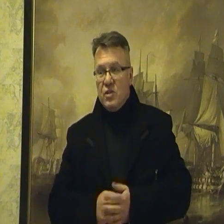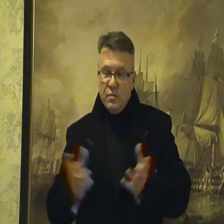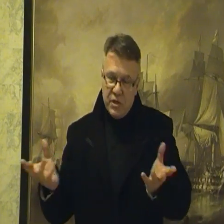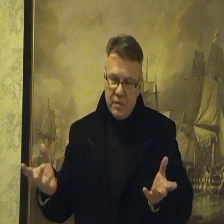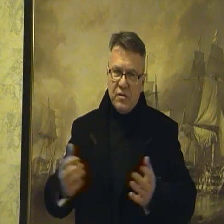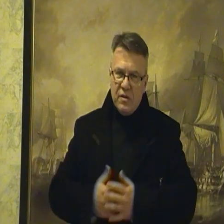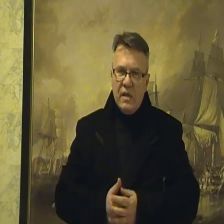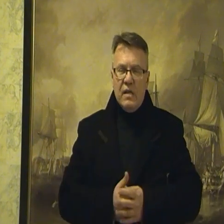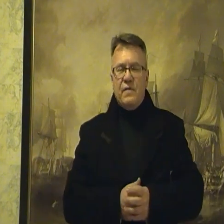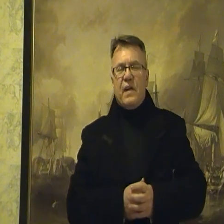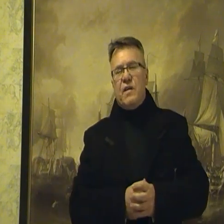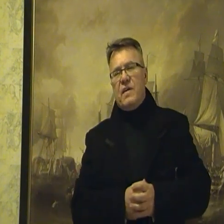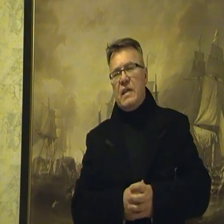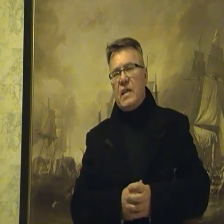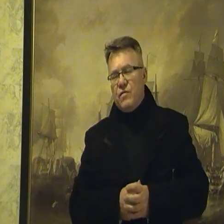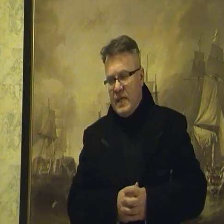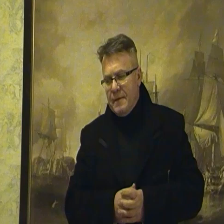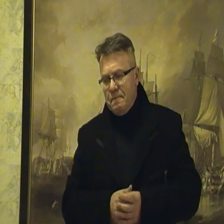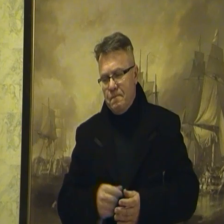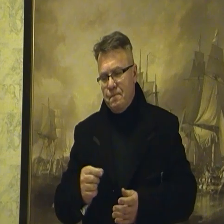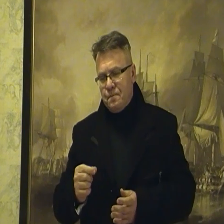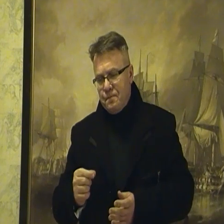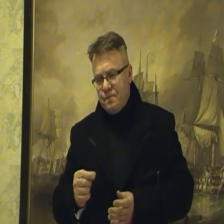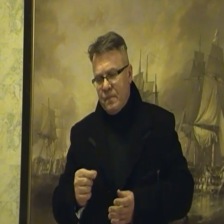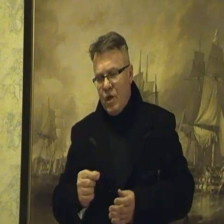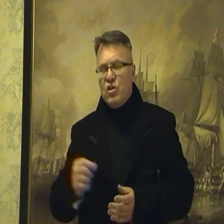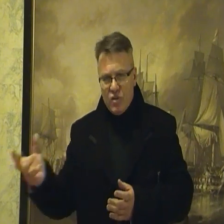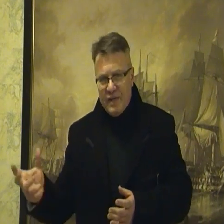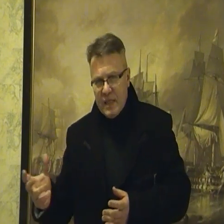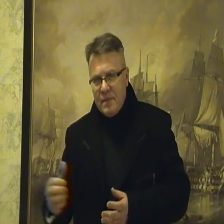czyli musiało być to w archiwach NKWD odnotowane,